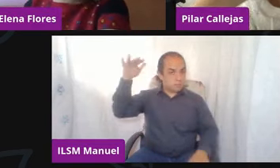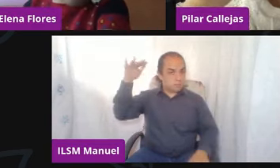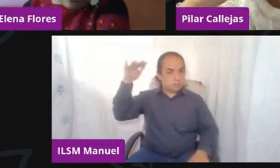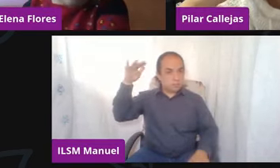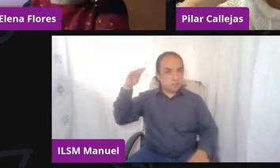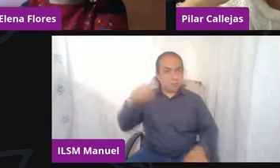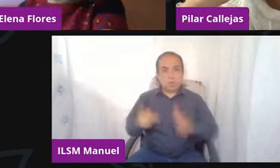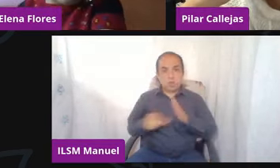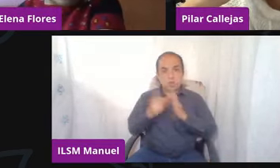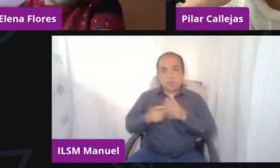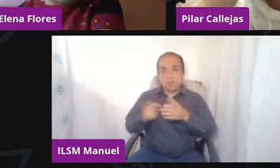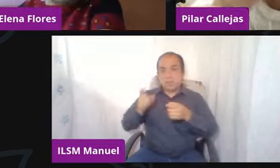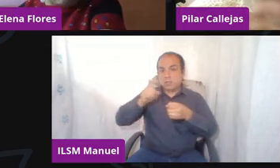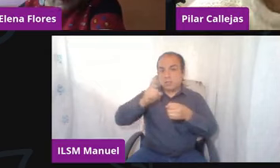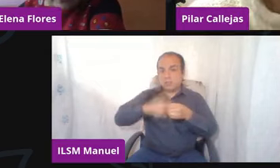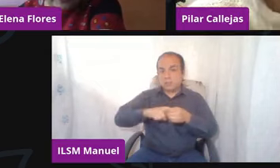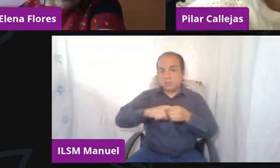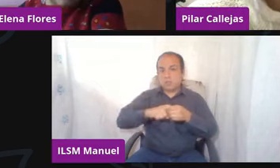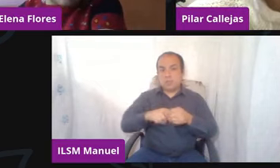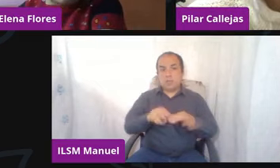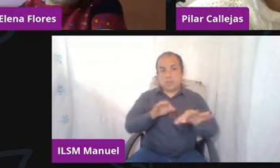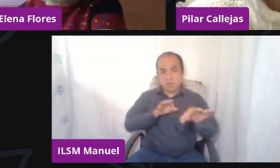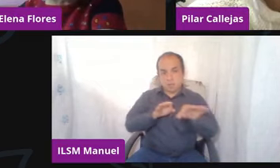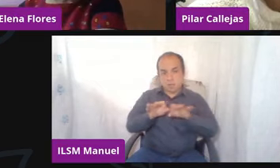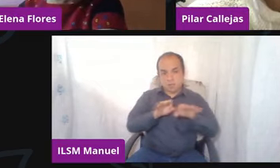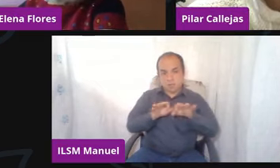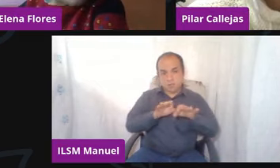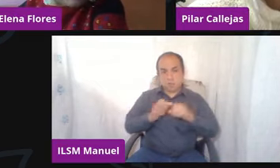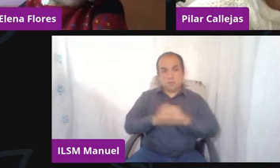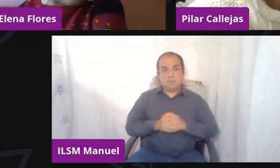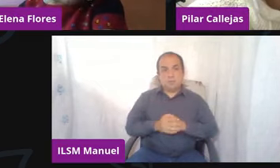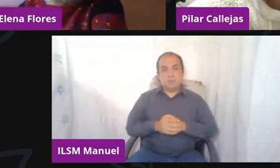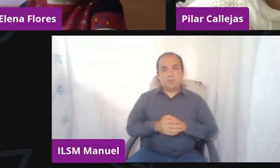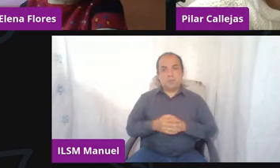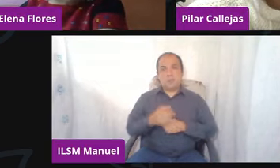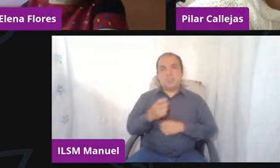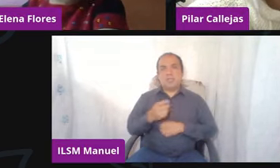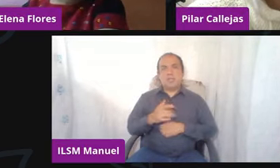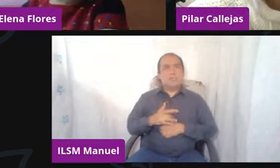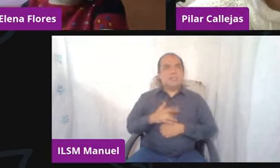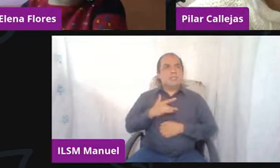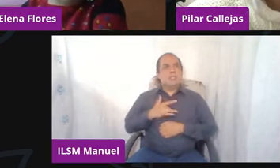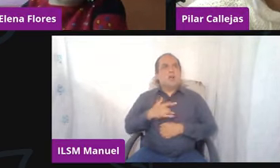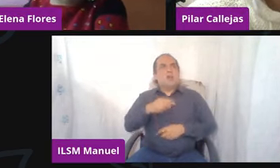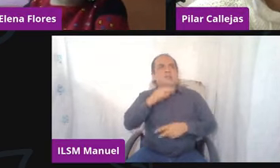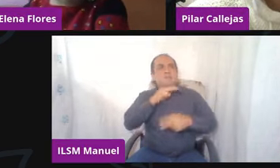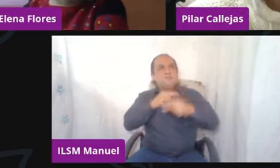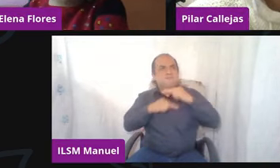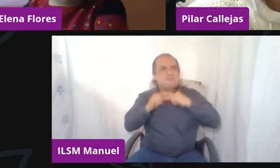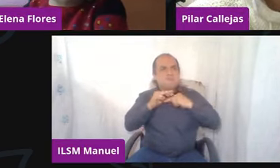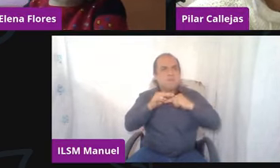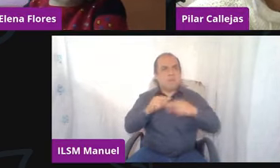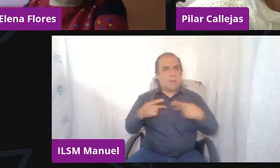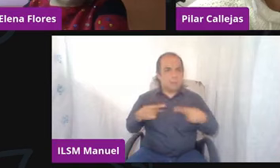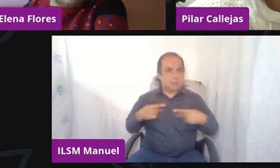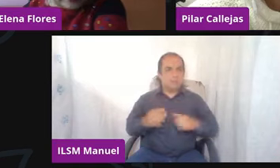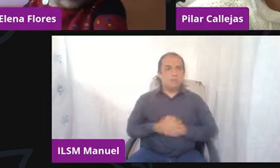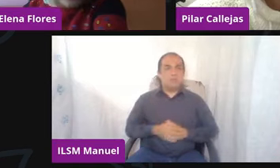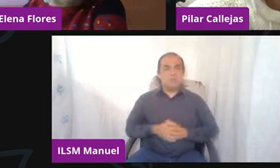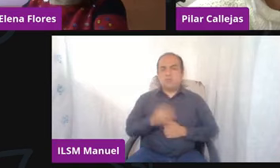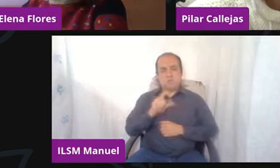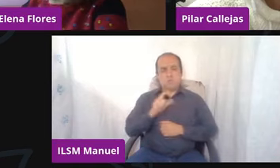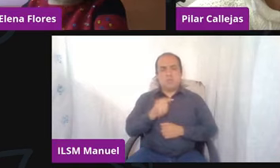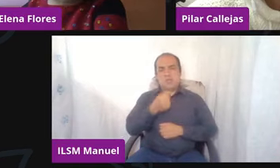reincorporarán a las labores con estas ansiedades? Porque no es lo mismo, ¿verdad? El niño, la niña, el